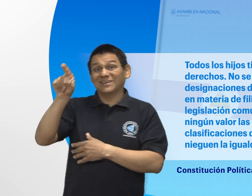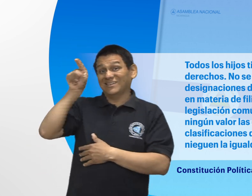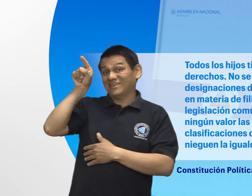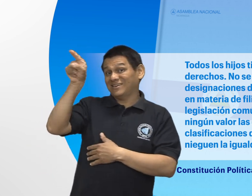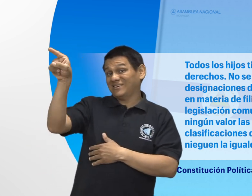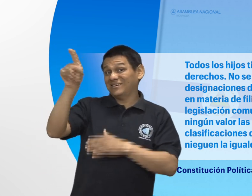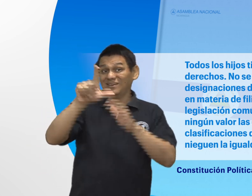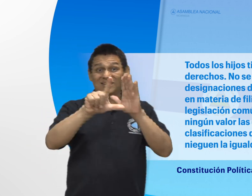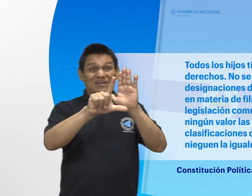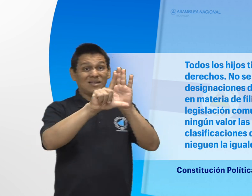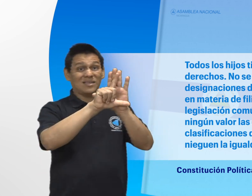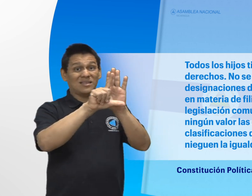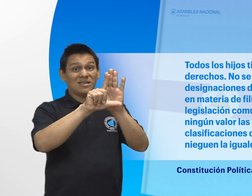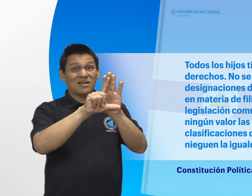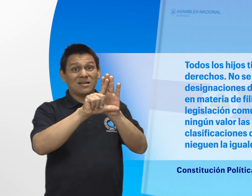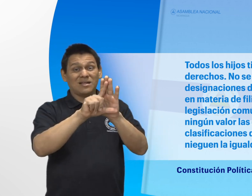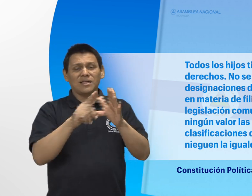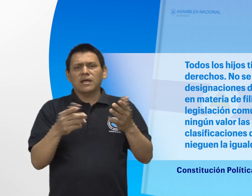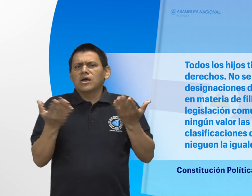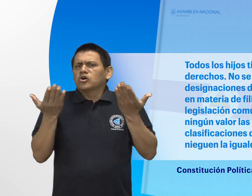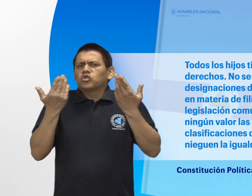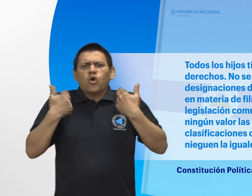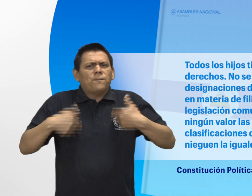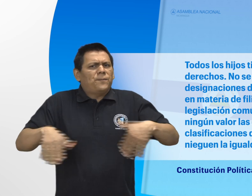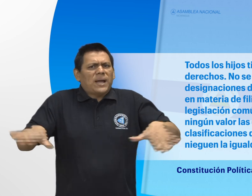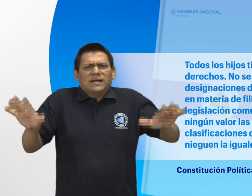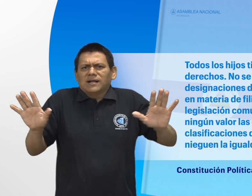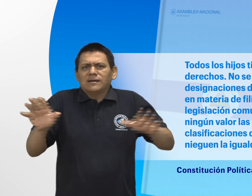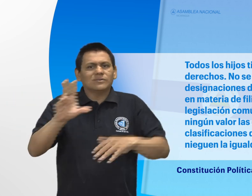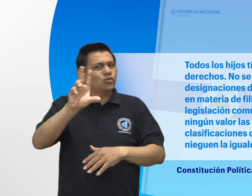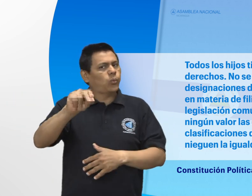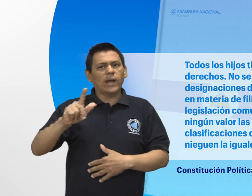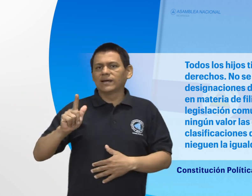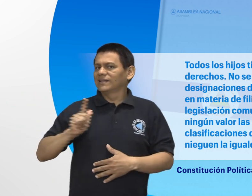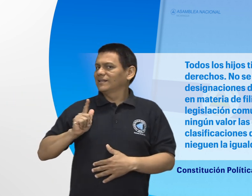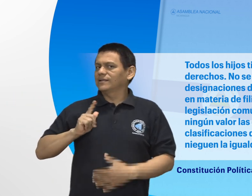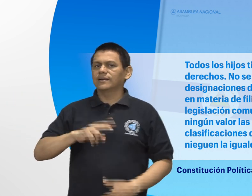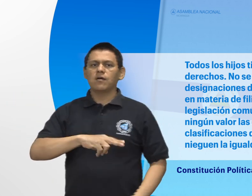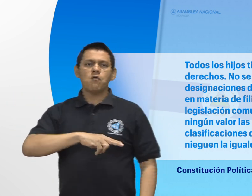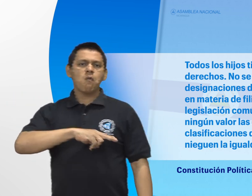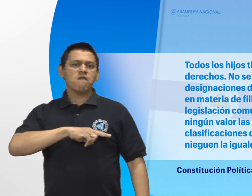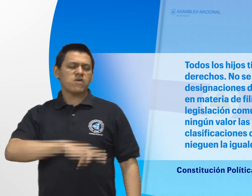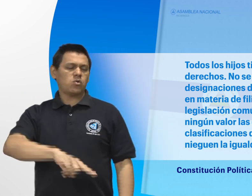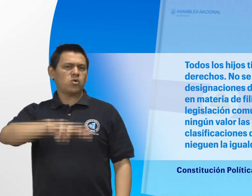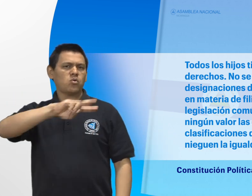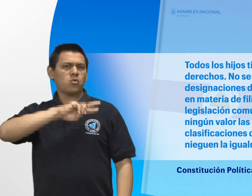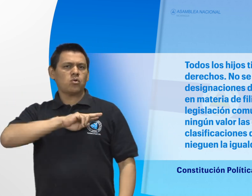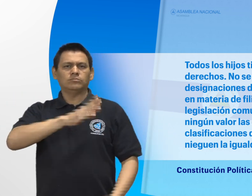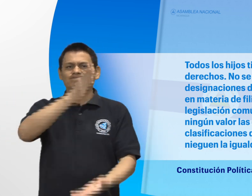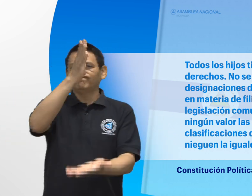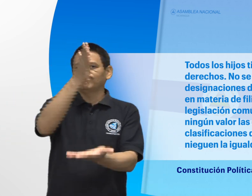En la legislación común, no tienen ningún valor las disposiciones o clasificaciones